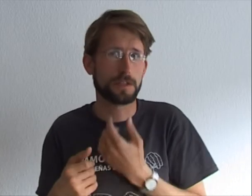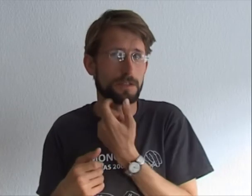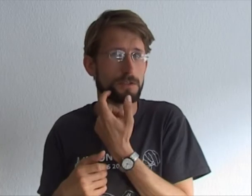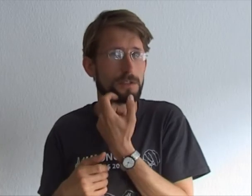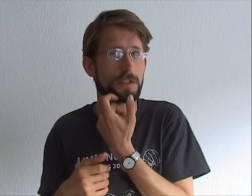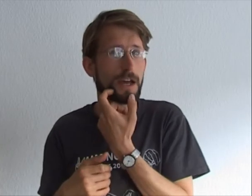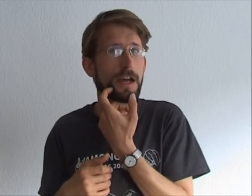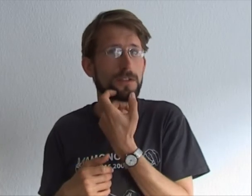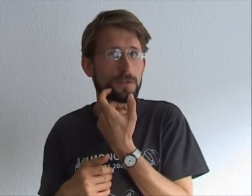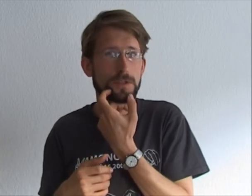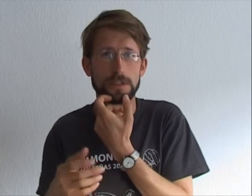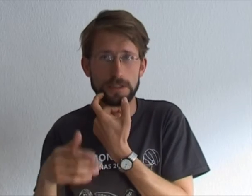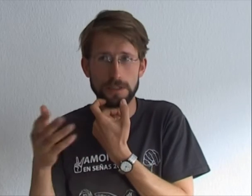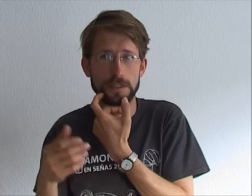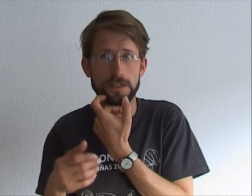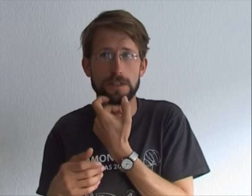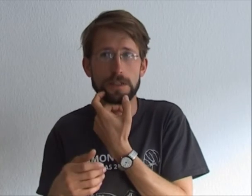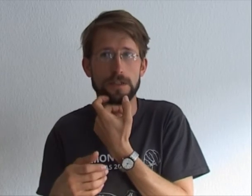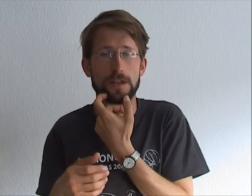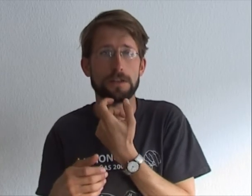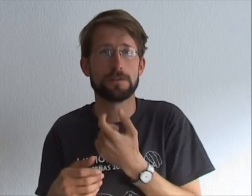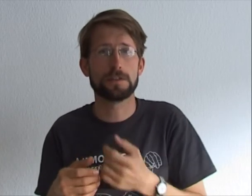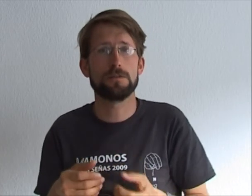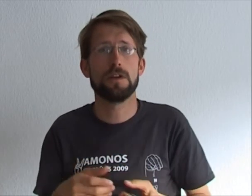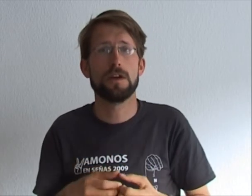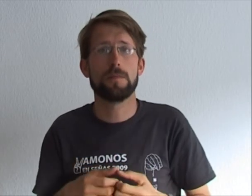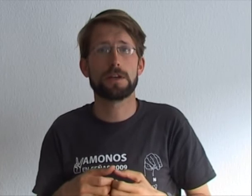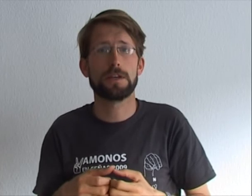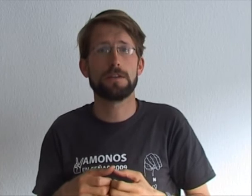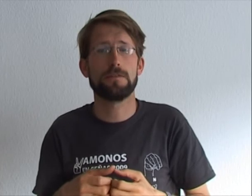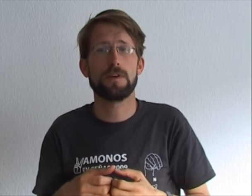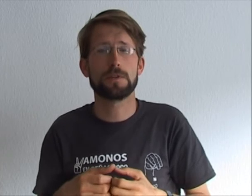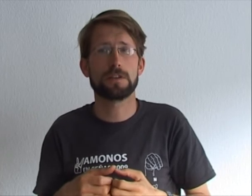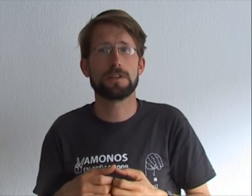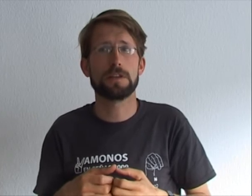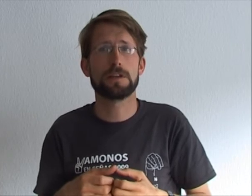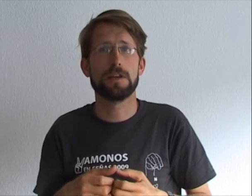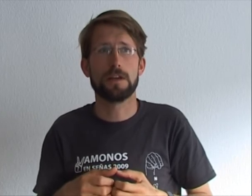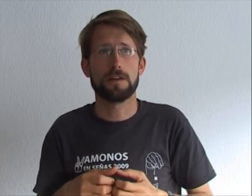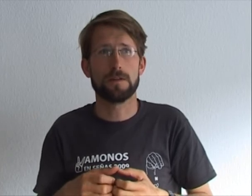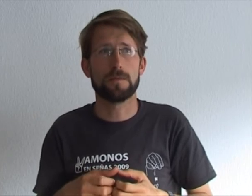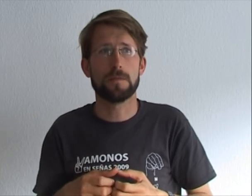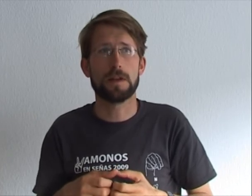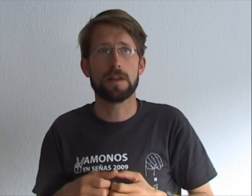estaciones de radio y de la televisión, para que vamos a tener el